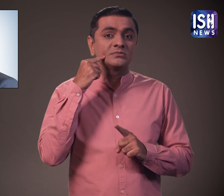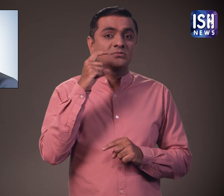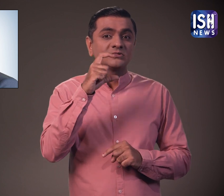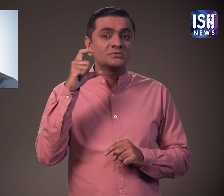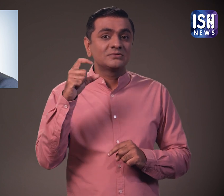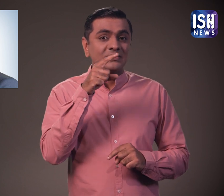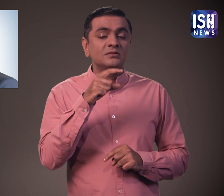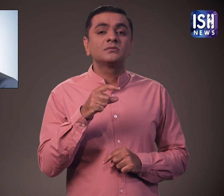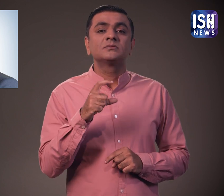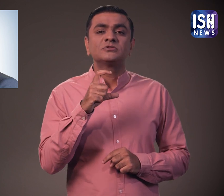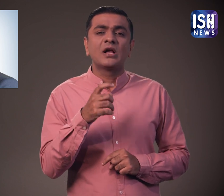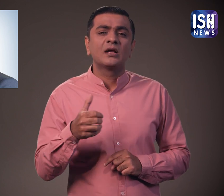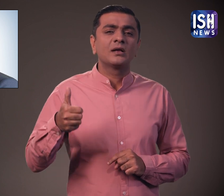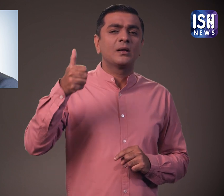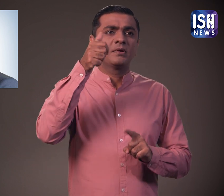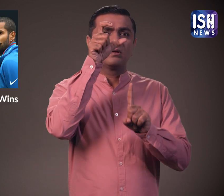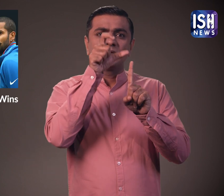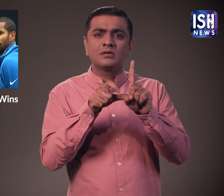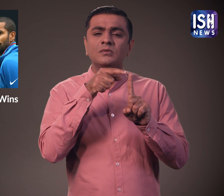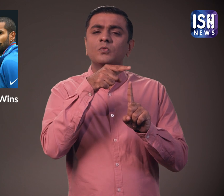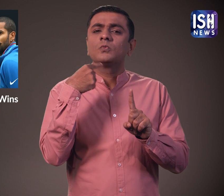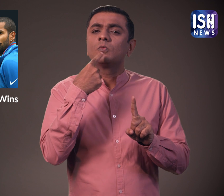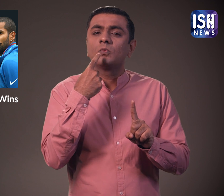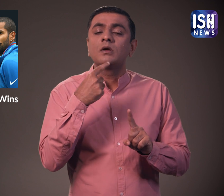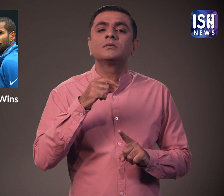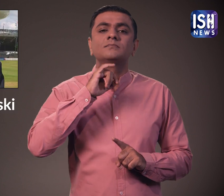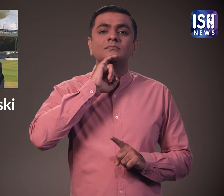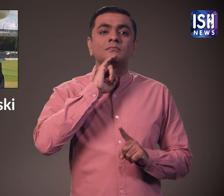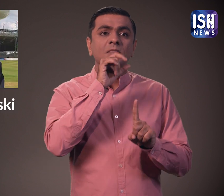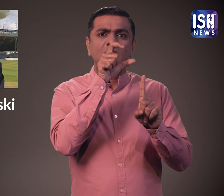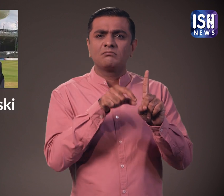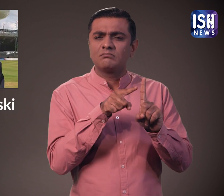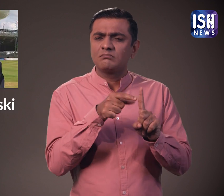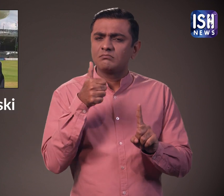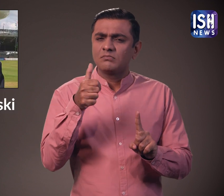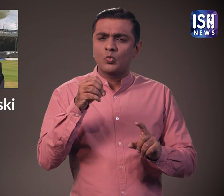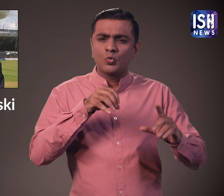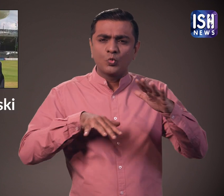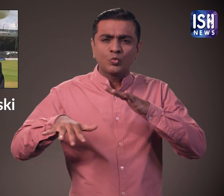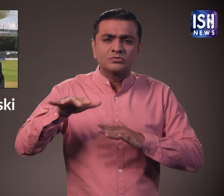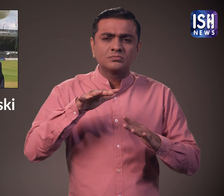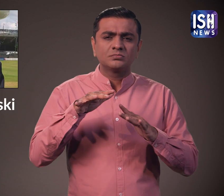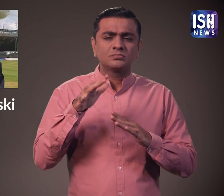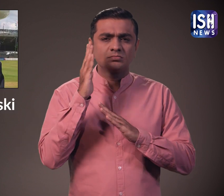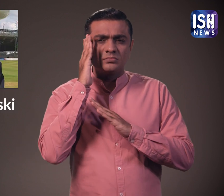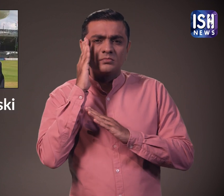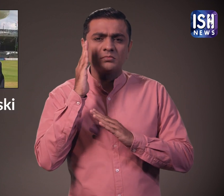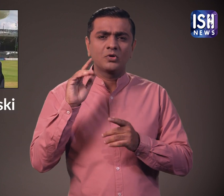हम टॉर्णामेंट को कुशलता पूर्वक करने के लिए DICC के अध्यक्ष स्टीफिन पिचकोवस्की को